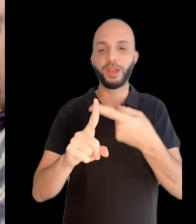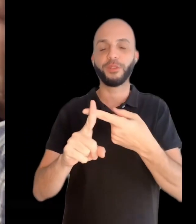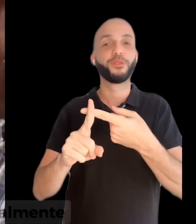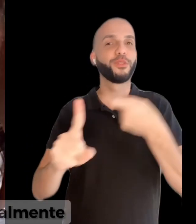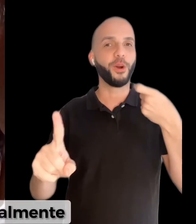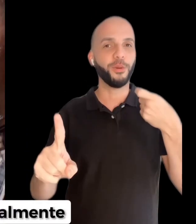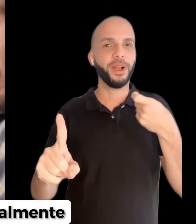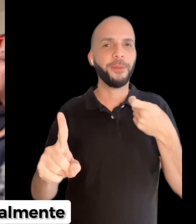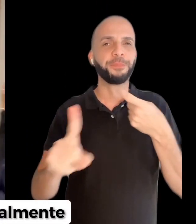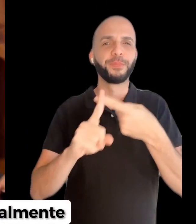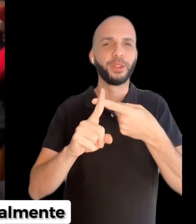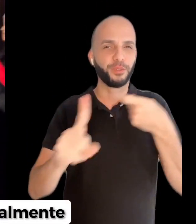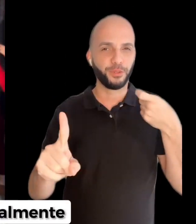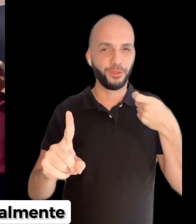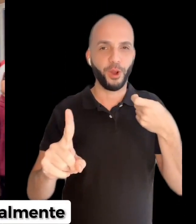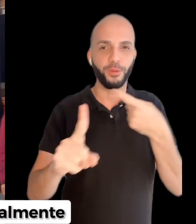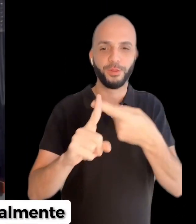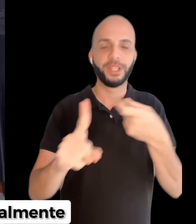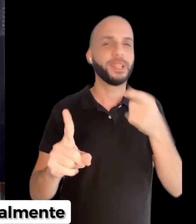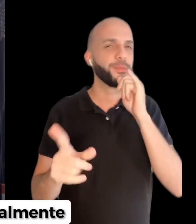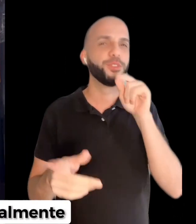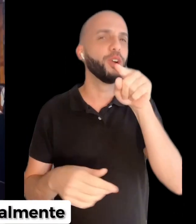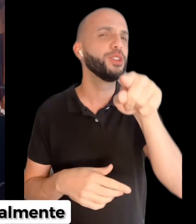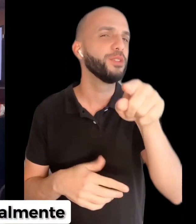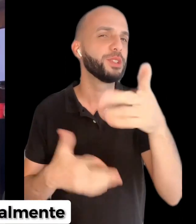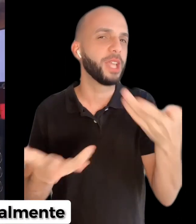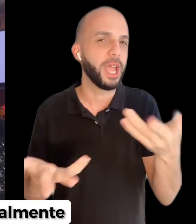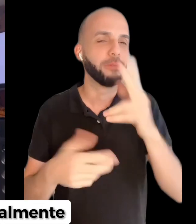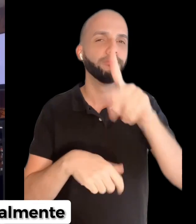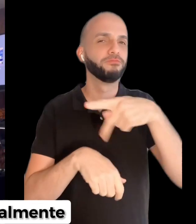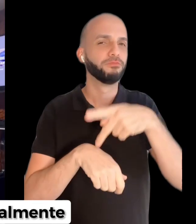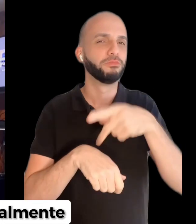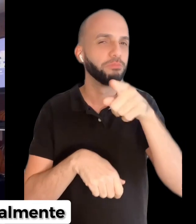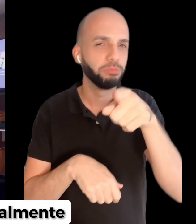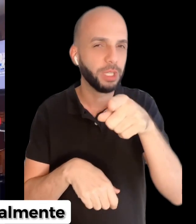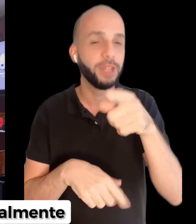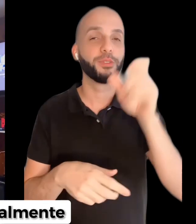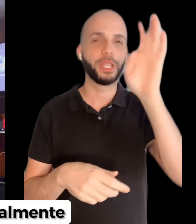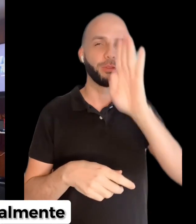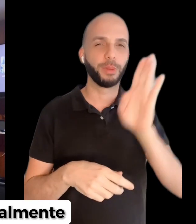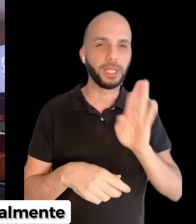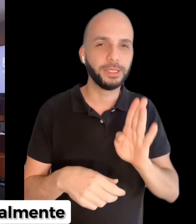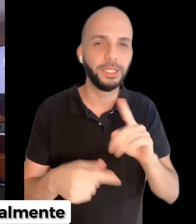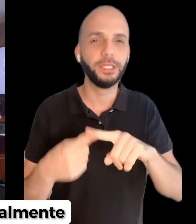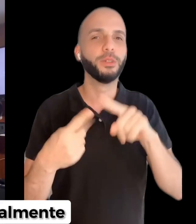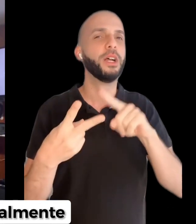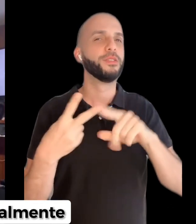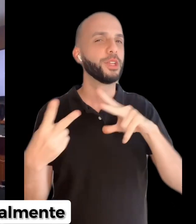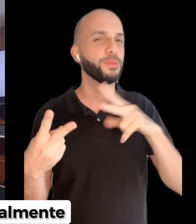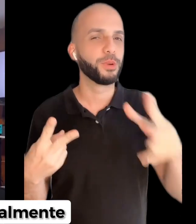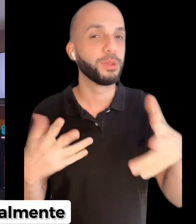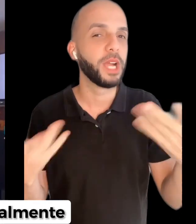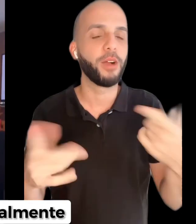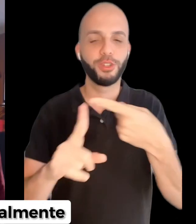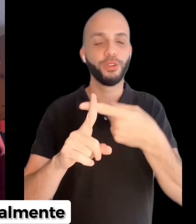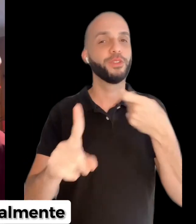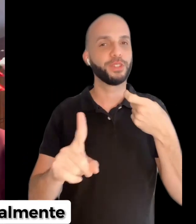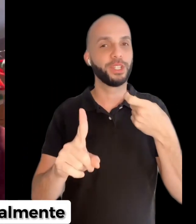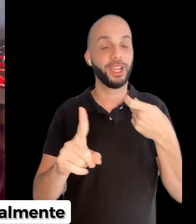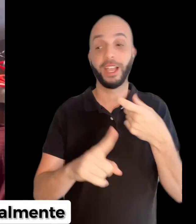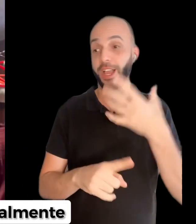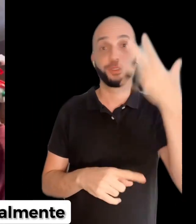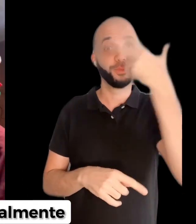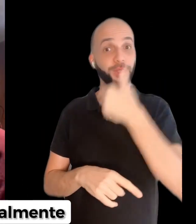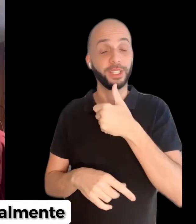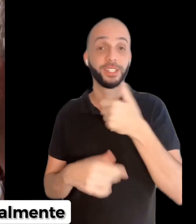o outro é from, from. Exemplo, de onde você é, né, você é do Brasil, você é de Portugal, de onde